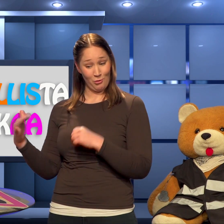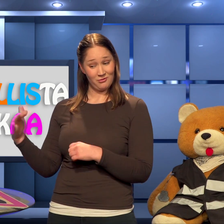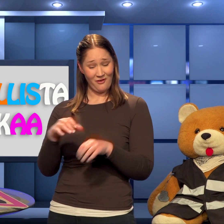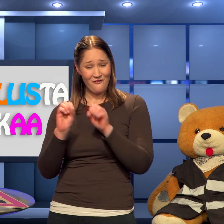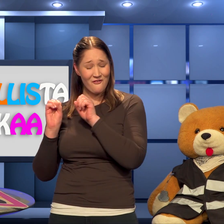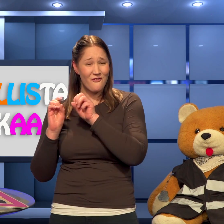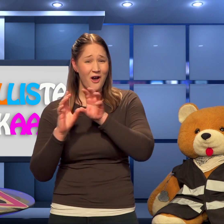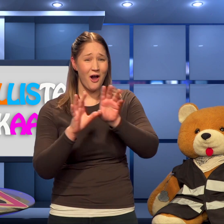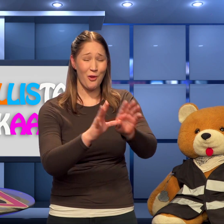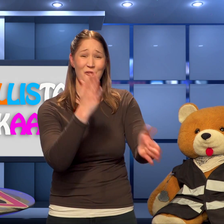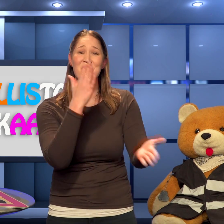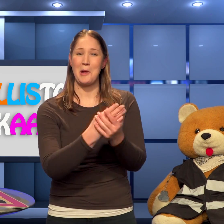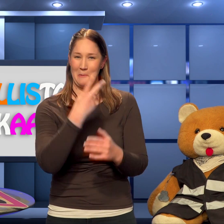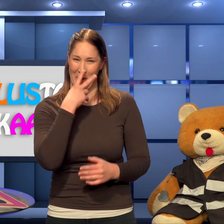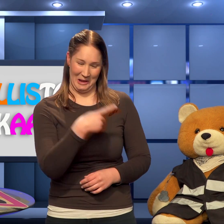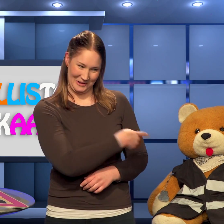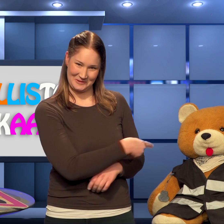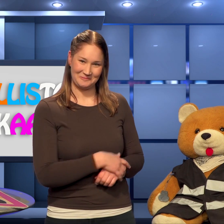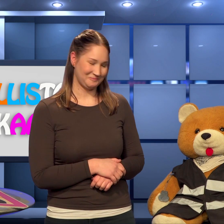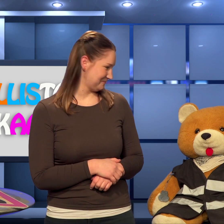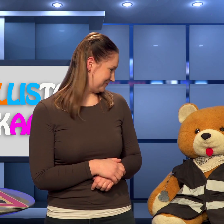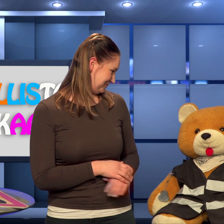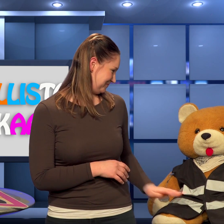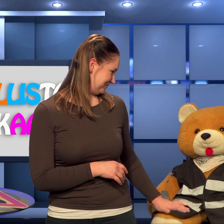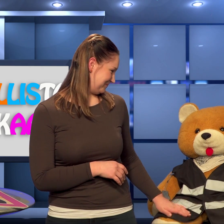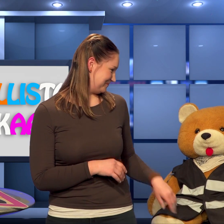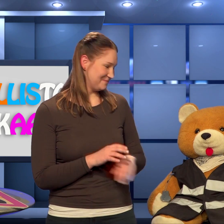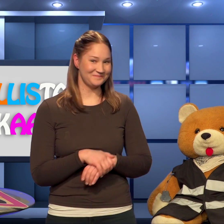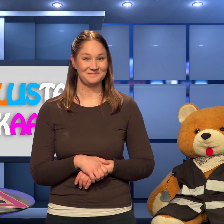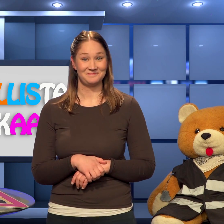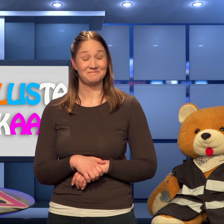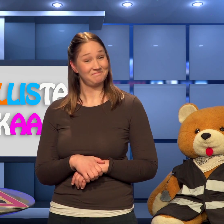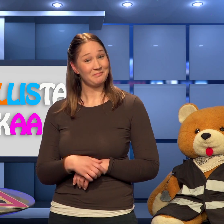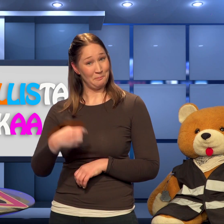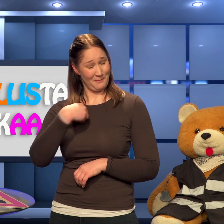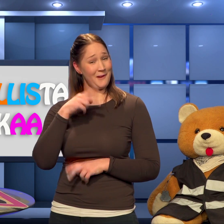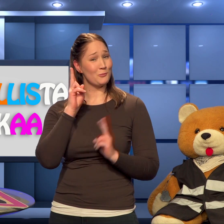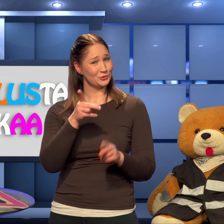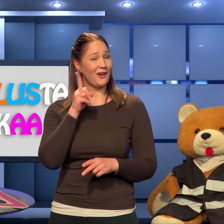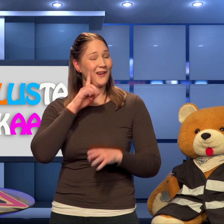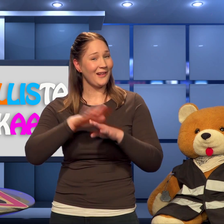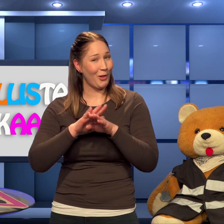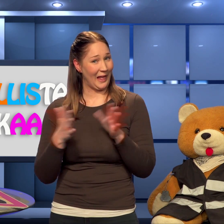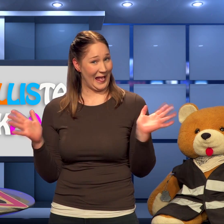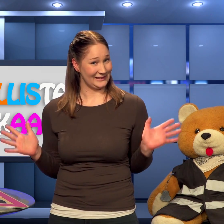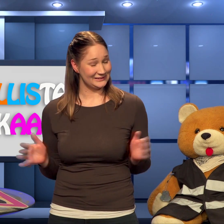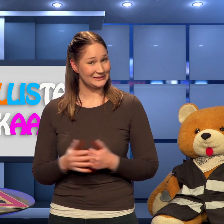Kun auton valot heijastavat pimeällä Nalleen, hän näkyy aivan varmasti. Minäkin käytän aina